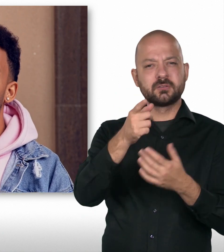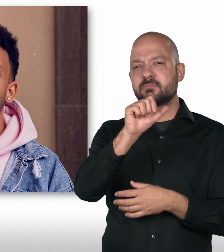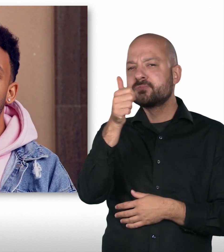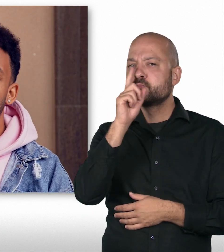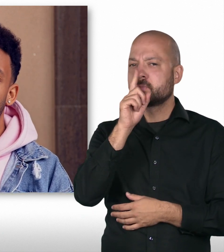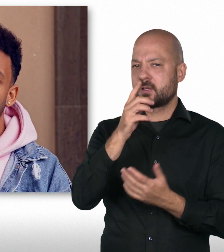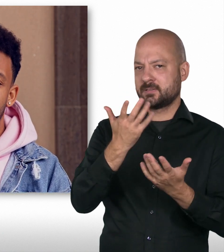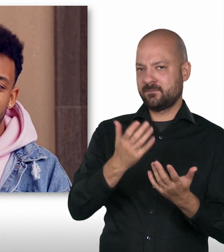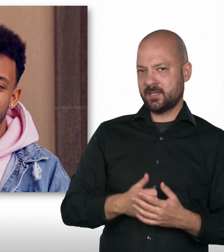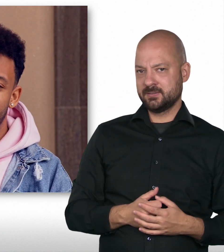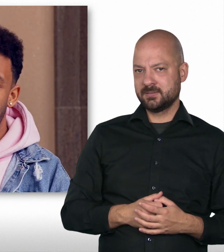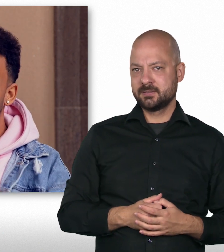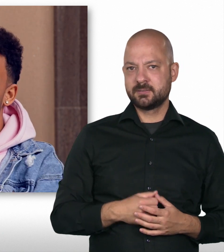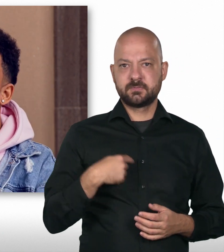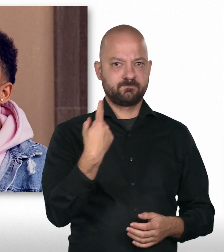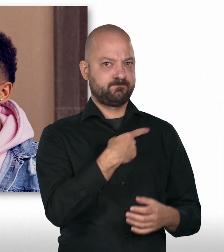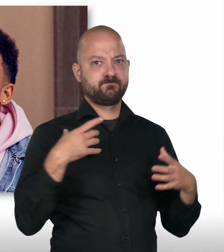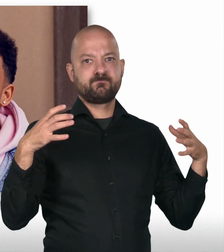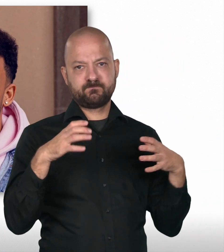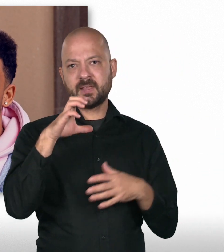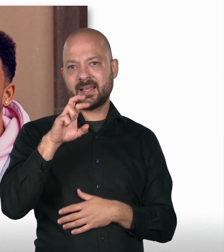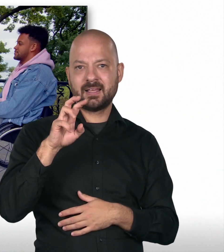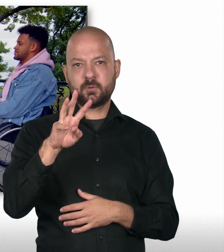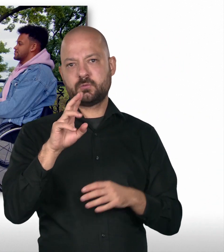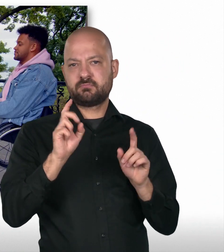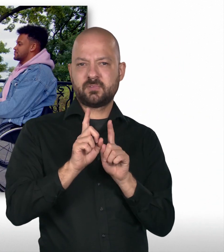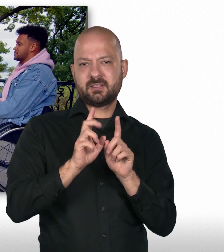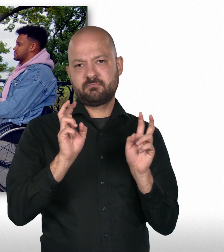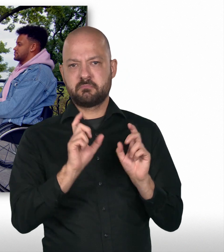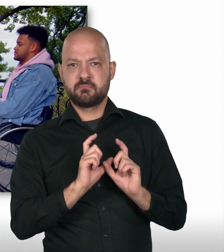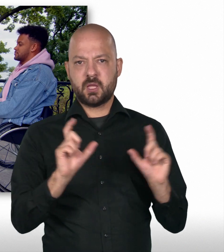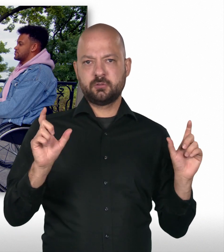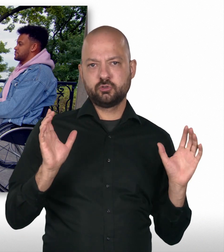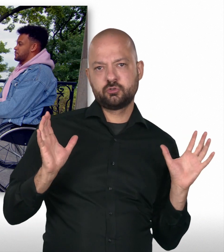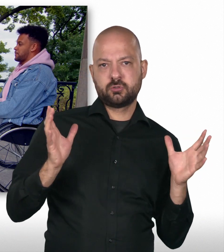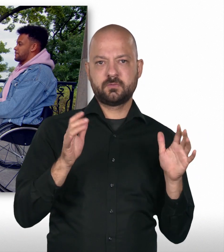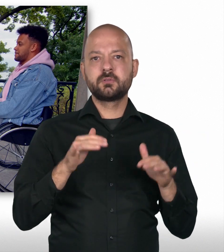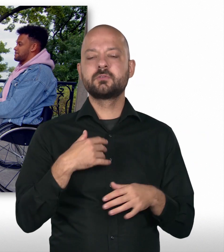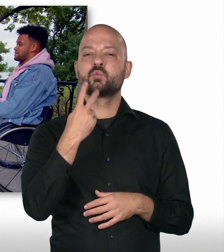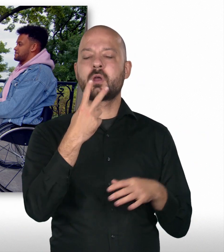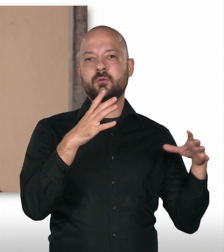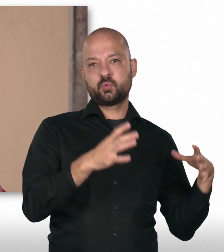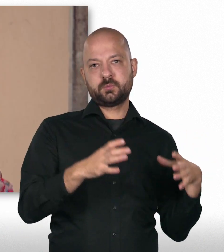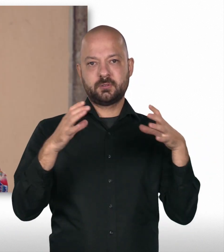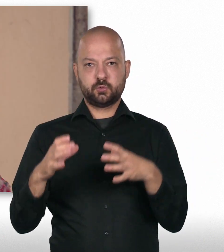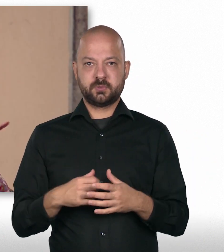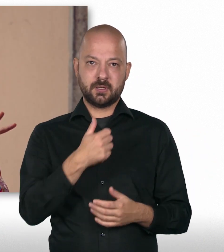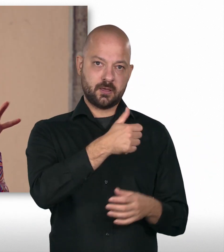und was ist vielleicht so das, was dir am allermeisten Spaß macht? Wir sind ja eine Crew. Das heißt, wir sind wie eine Mannschaft. Wir sind zurzeit in zwei Gruppen